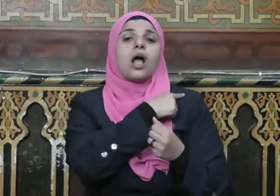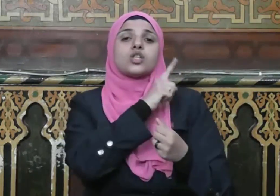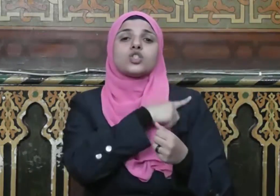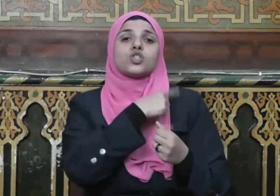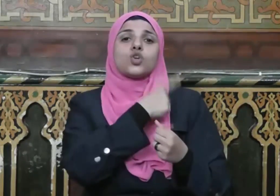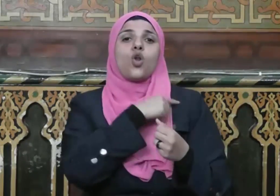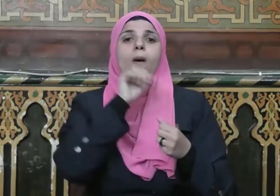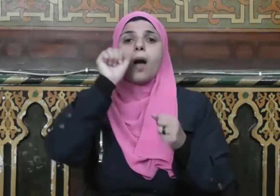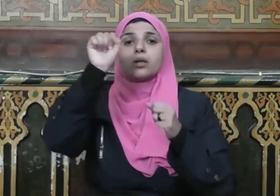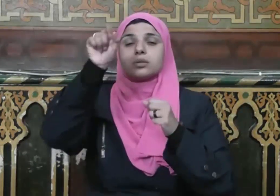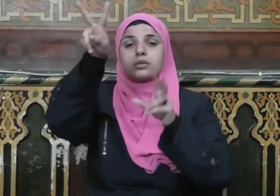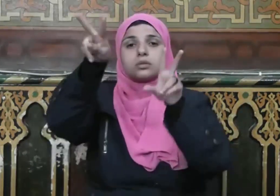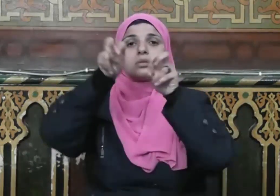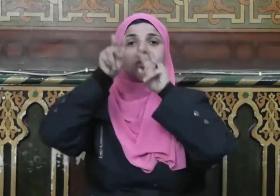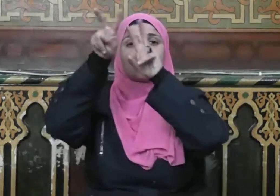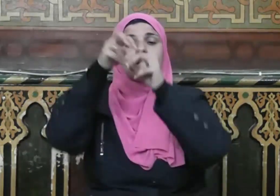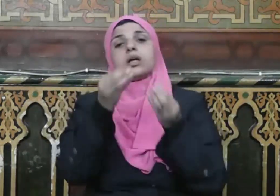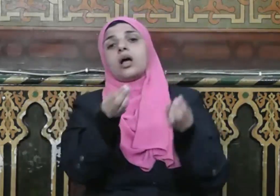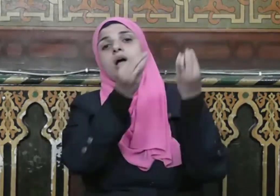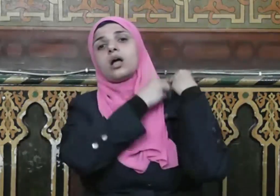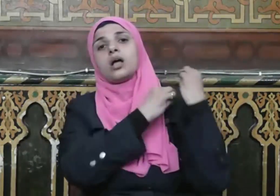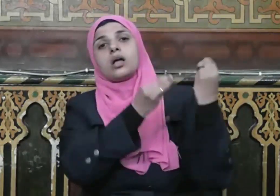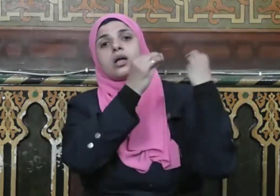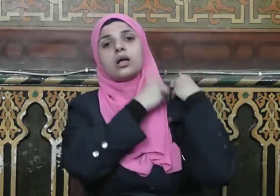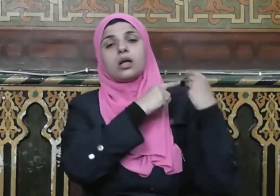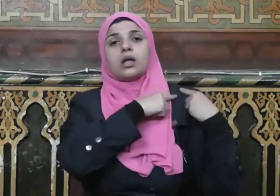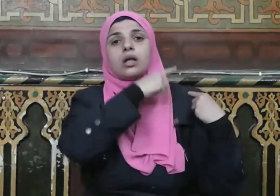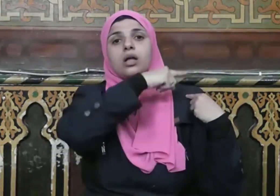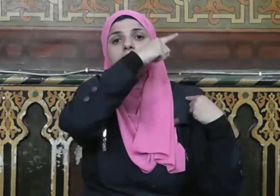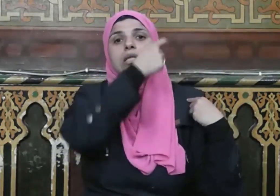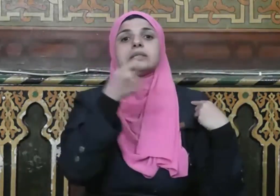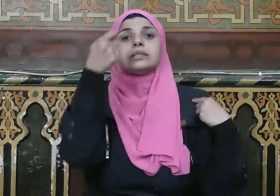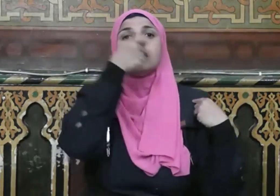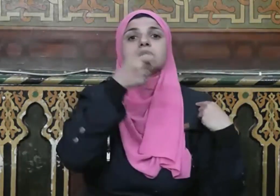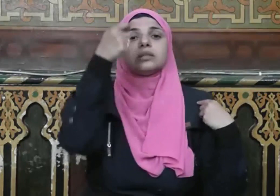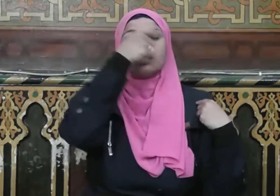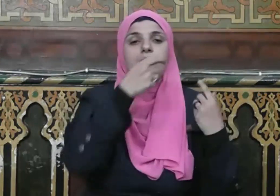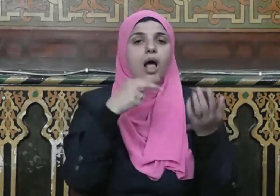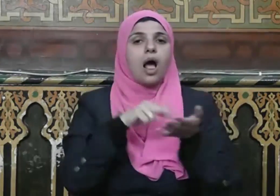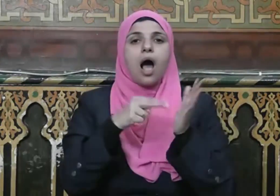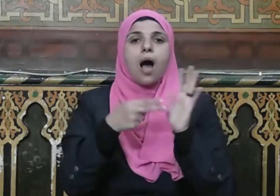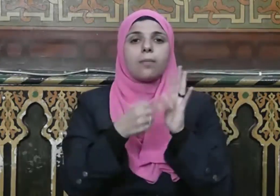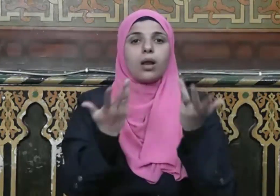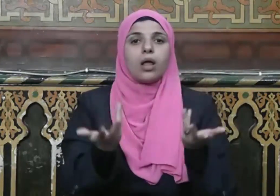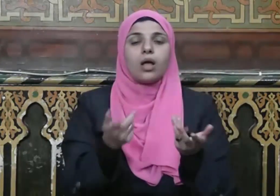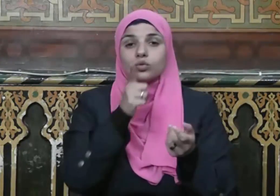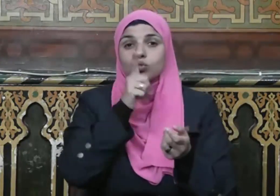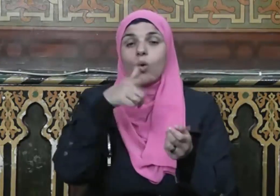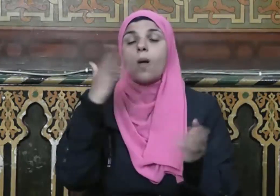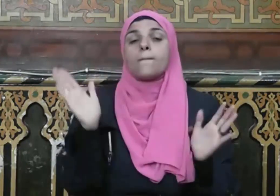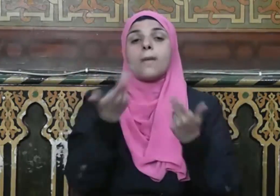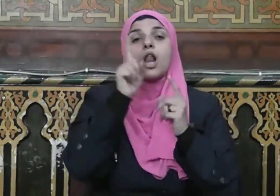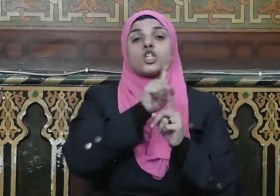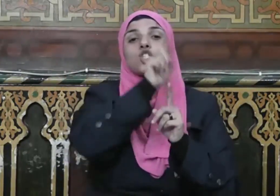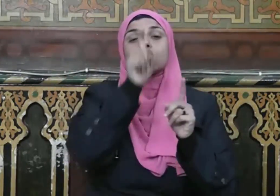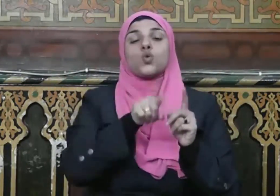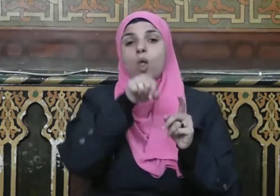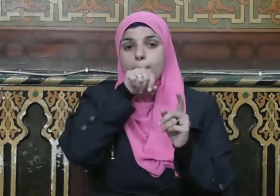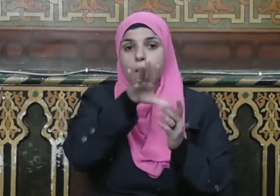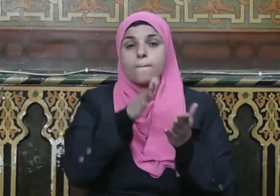فطرح عليه ثم طرح في النار ولما سئل صلى الله عليه وسلم